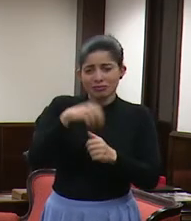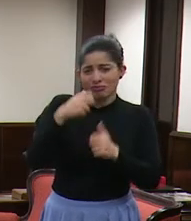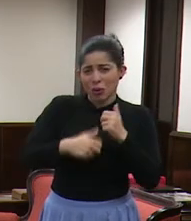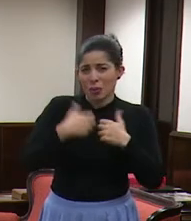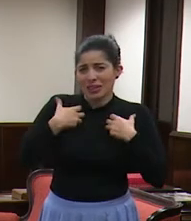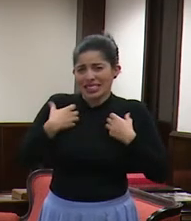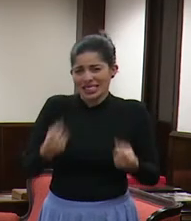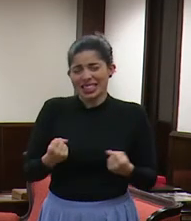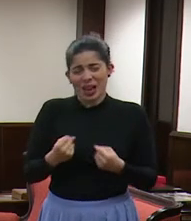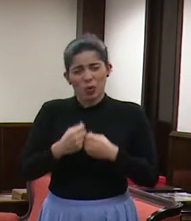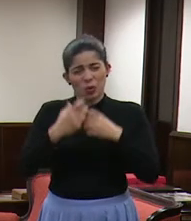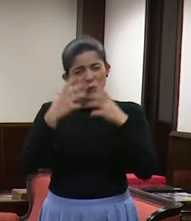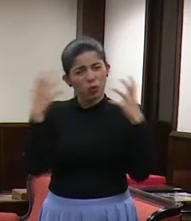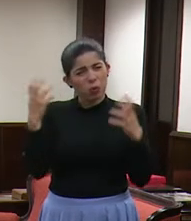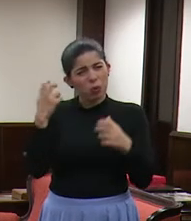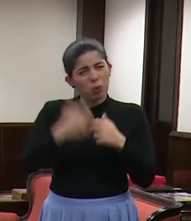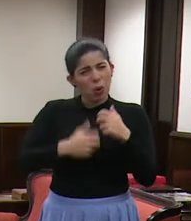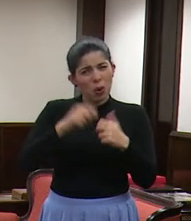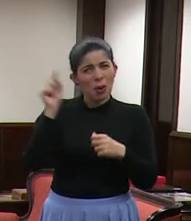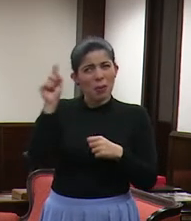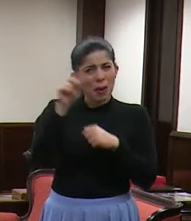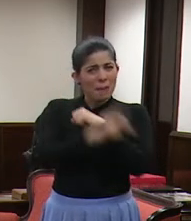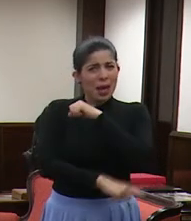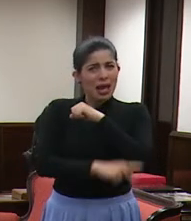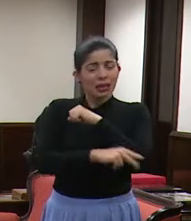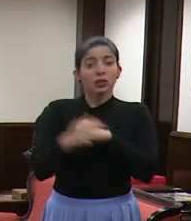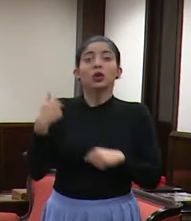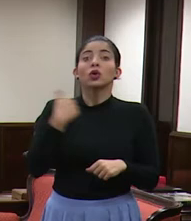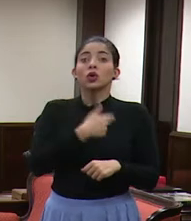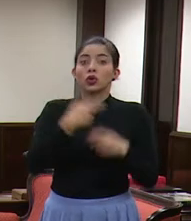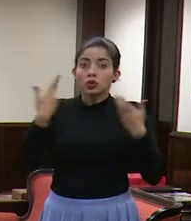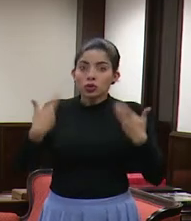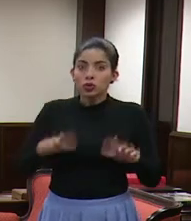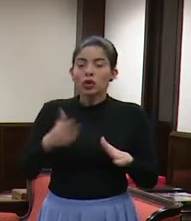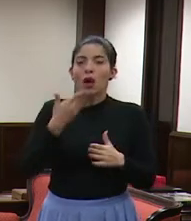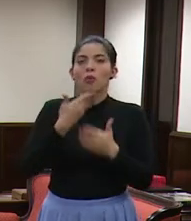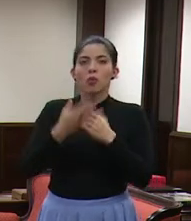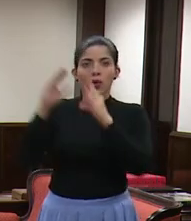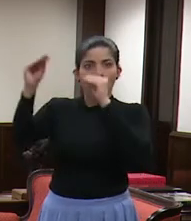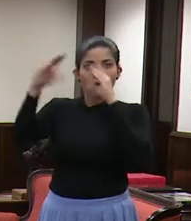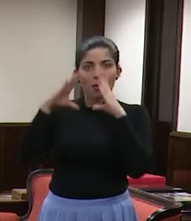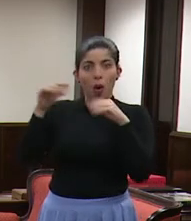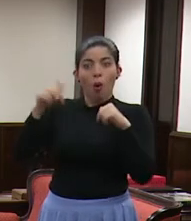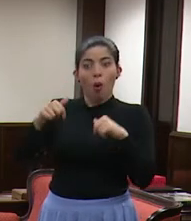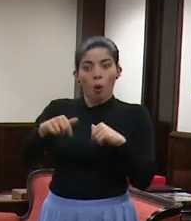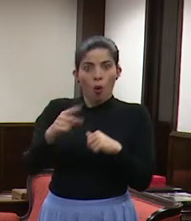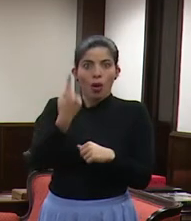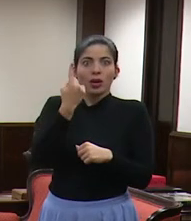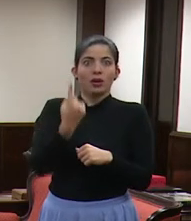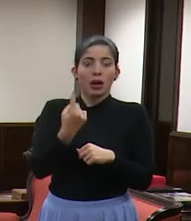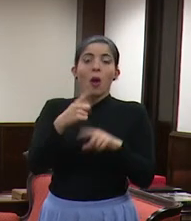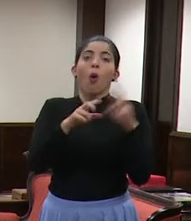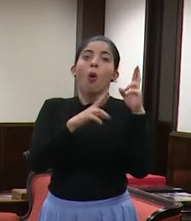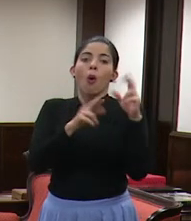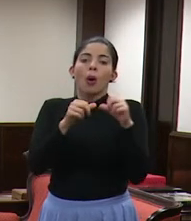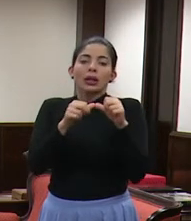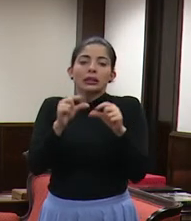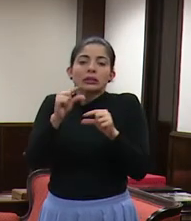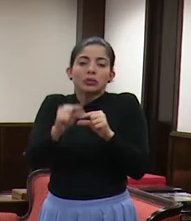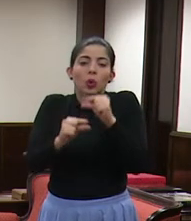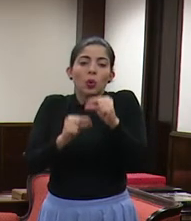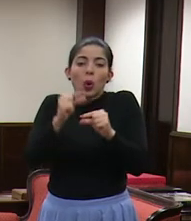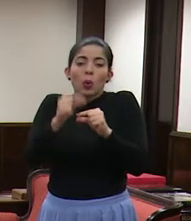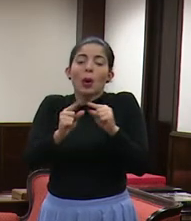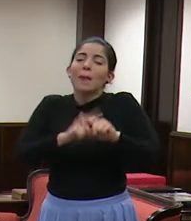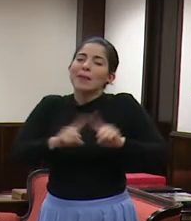un problema de salud pública gigante, ¿verdad? Nosotros tuvimos un buen dato hoy, ojalá que se mantenga la tendencia, pero